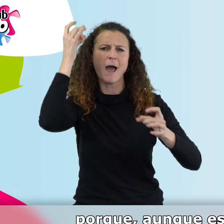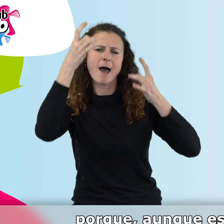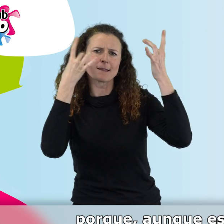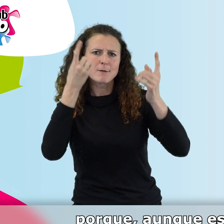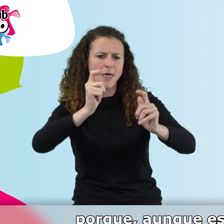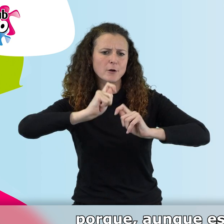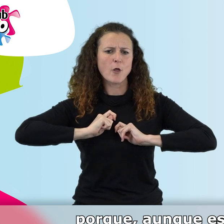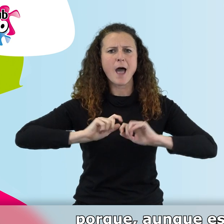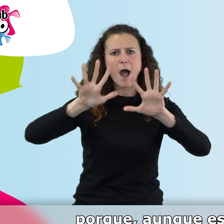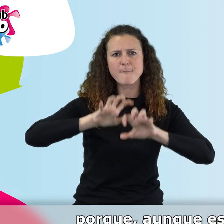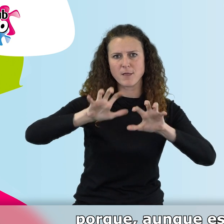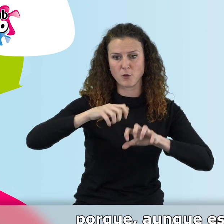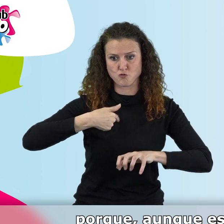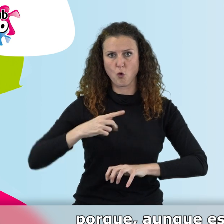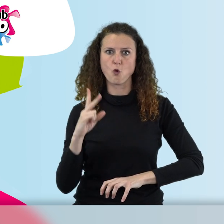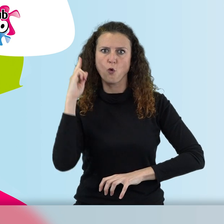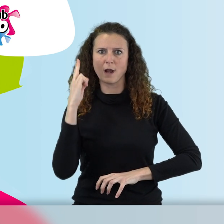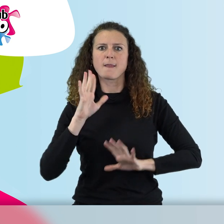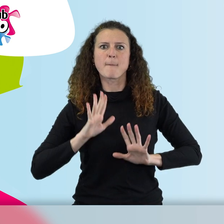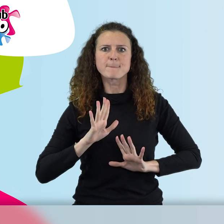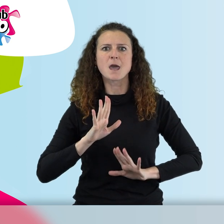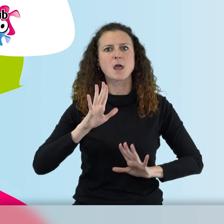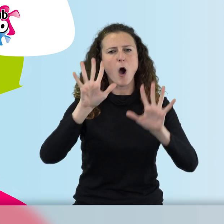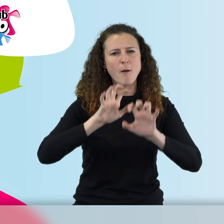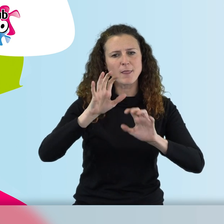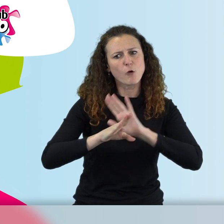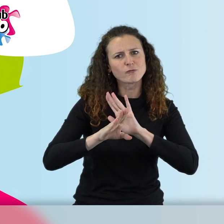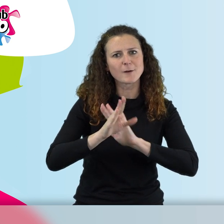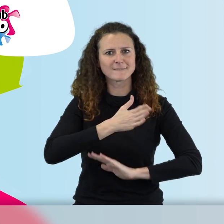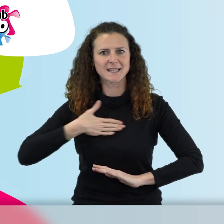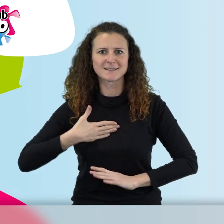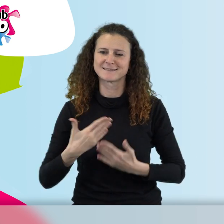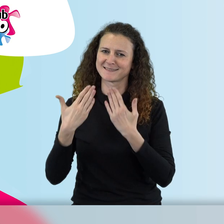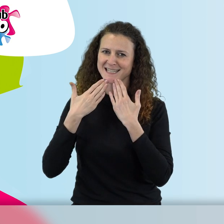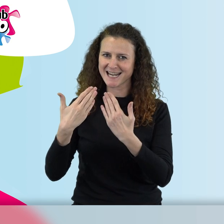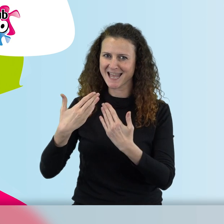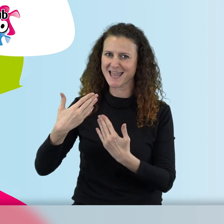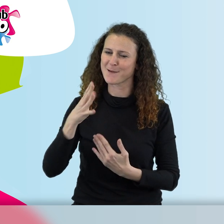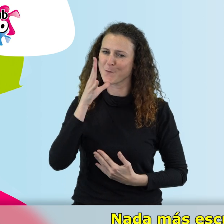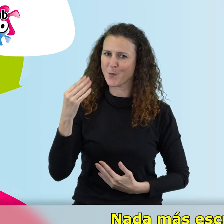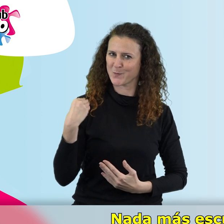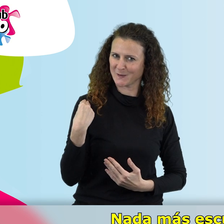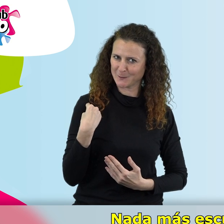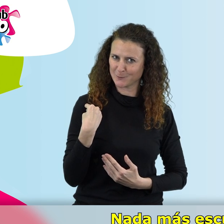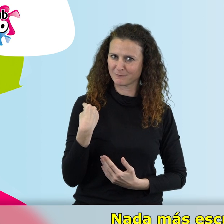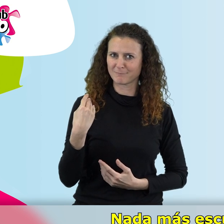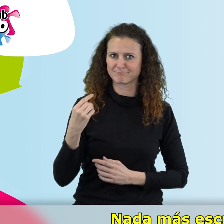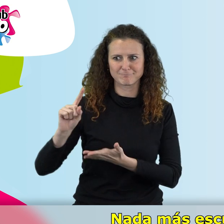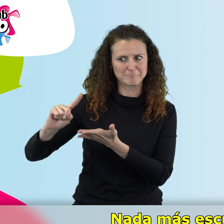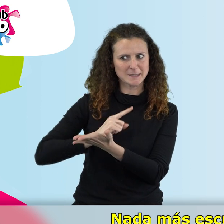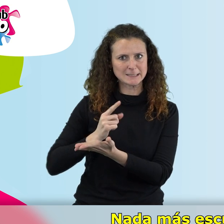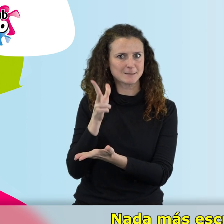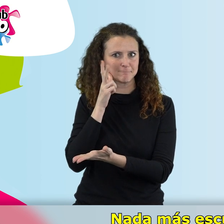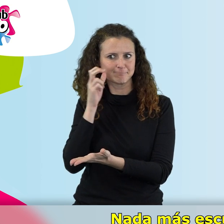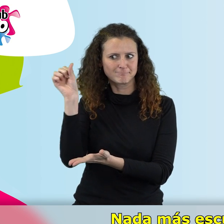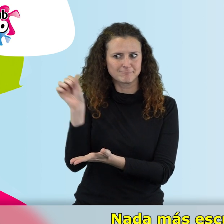aunque esté jubilada, quiero seguir aprendiendo. Muchas gracias. Gracias, Margarita, por tu pregunta. Nada más escucharla